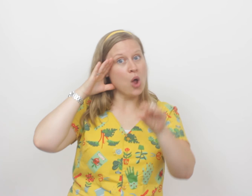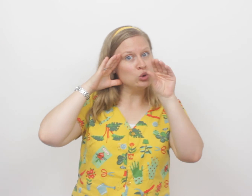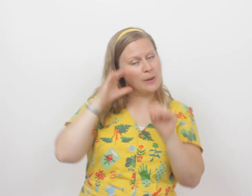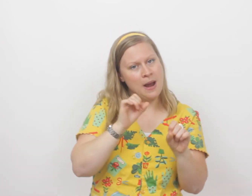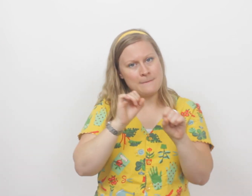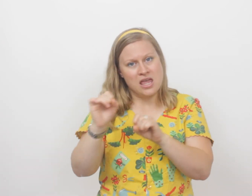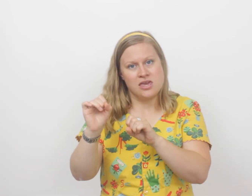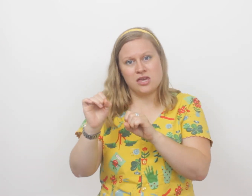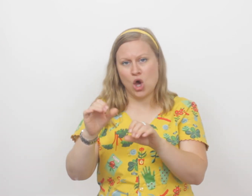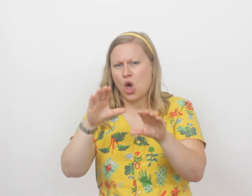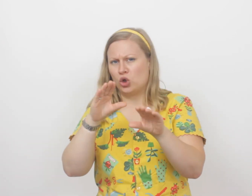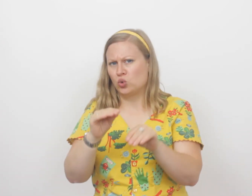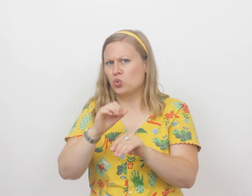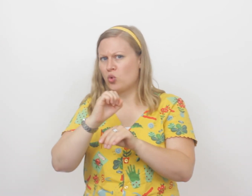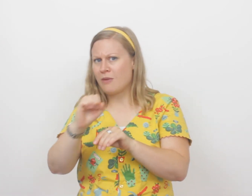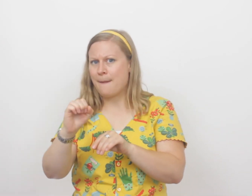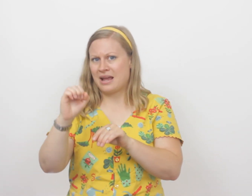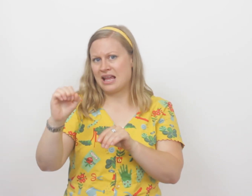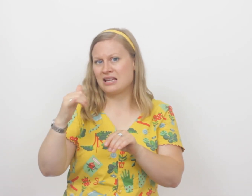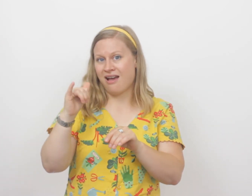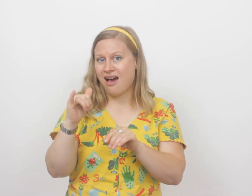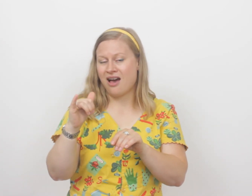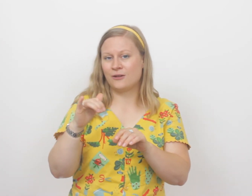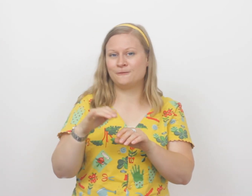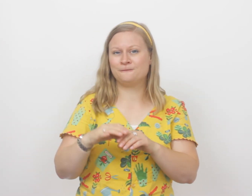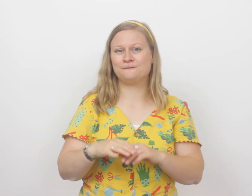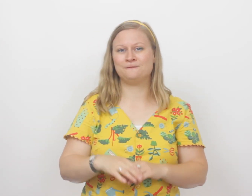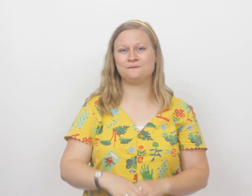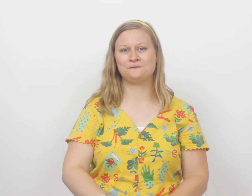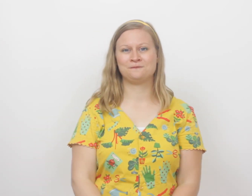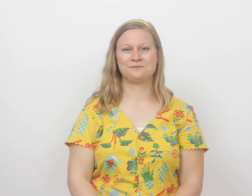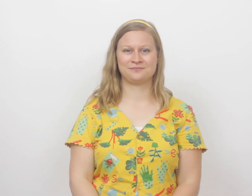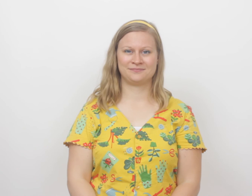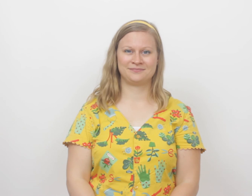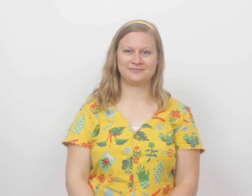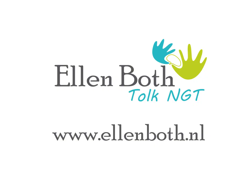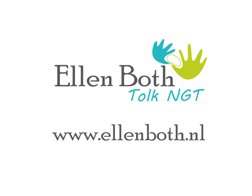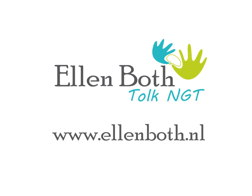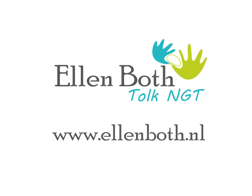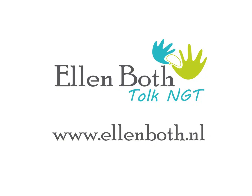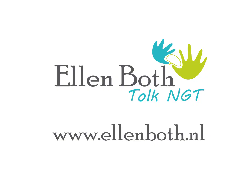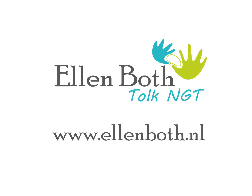God. Hey luister mee naar een nieuw verhaal uit het boek van God.